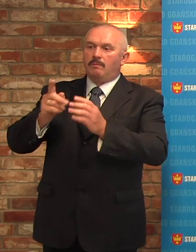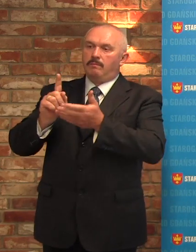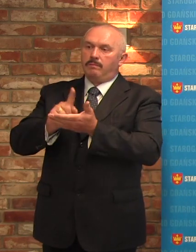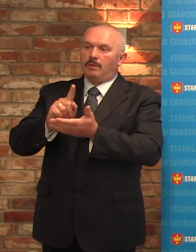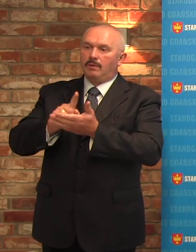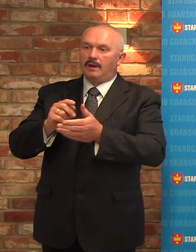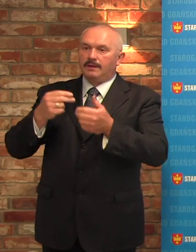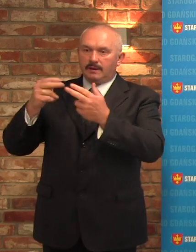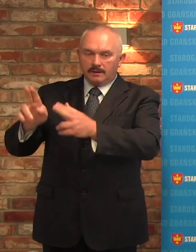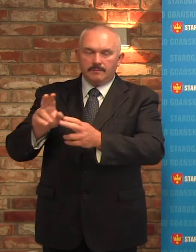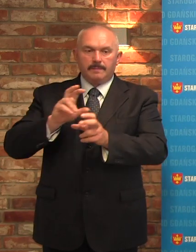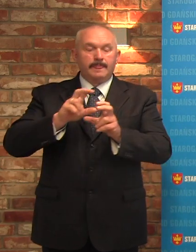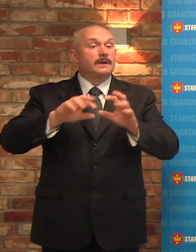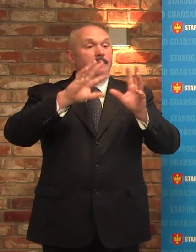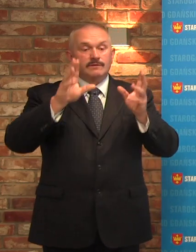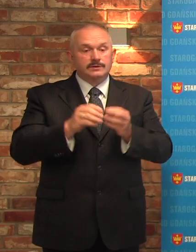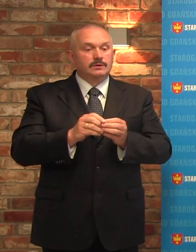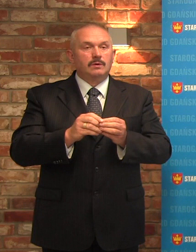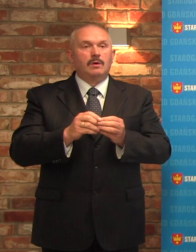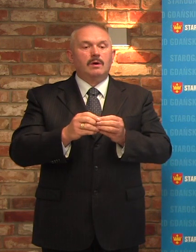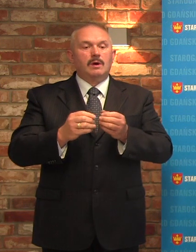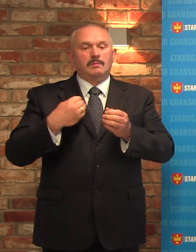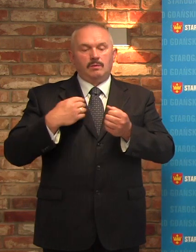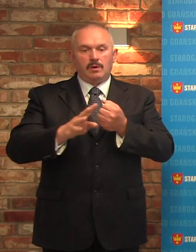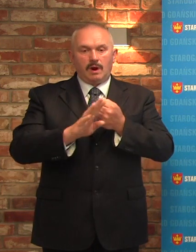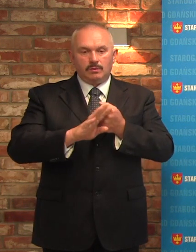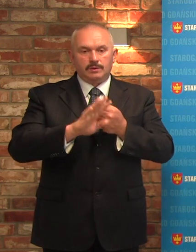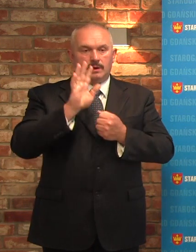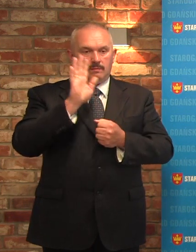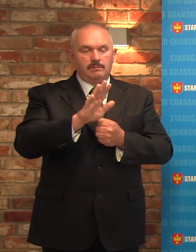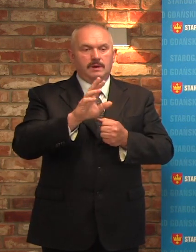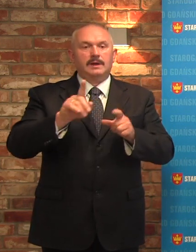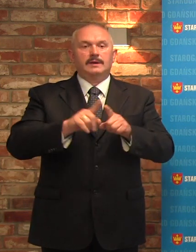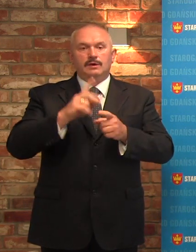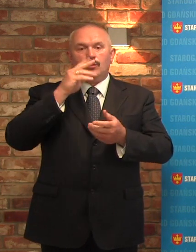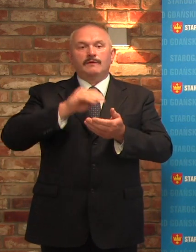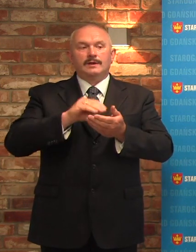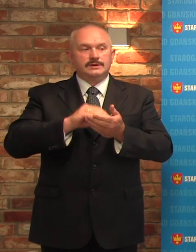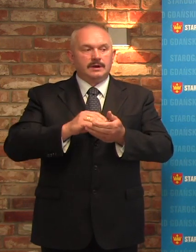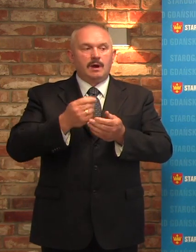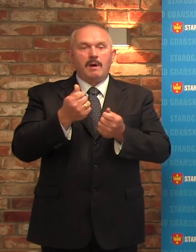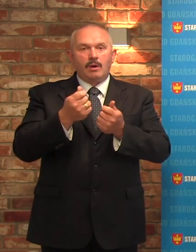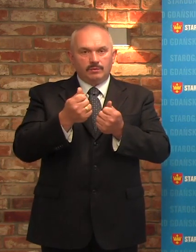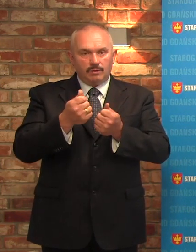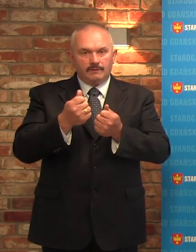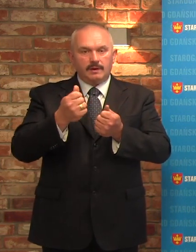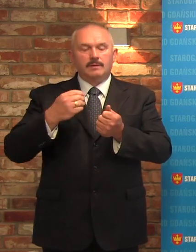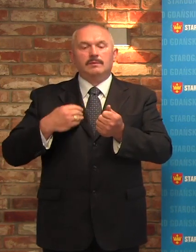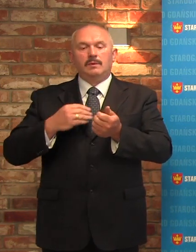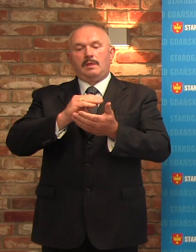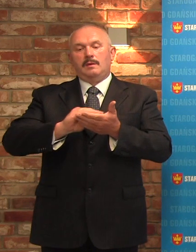zgromadzoną na swoim koncie kwotę, czy wykazał w oświadczeniu majątkowym tak duży przychód.